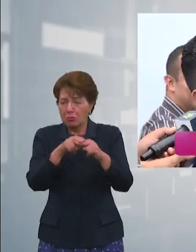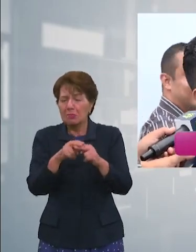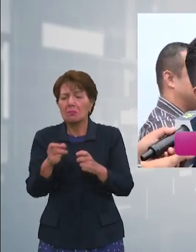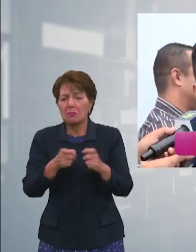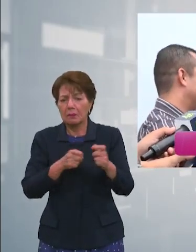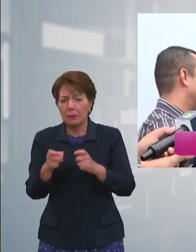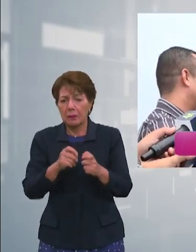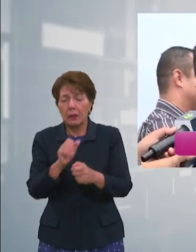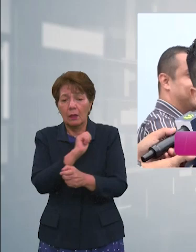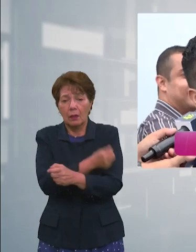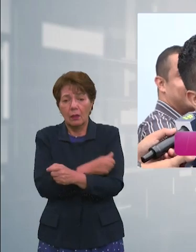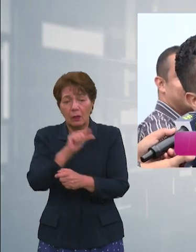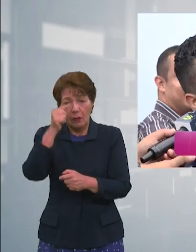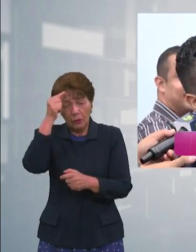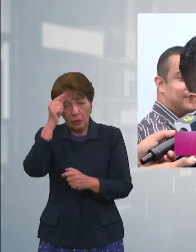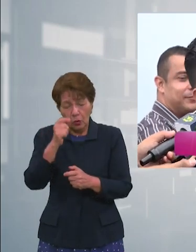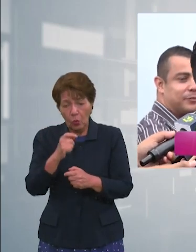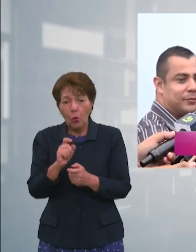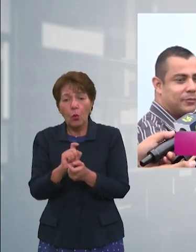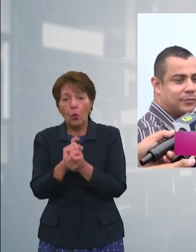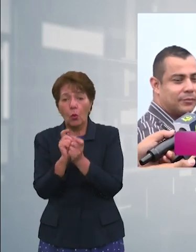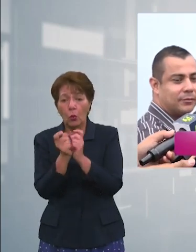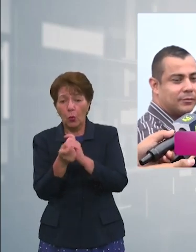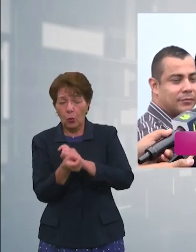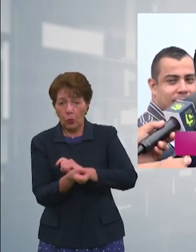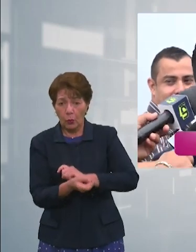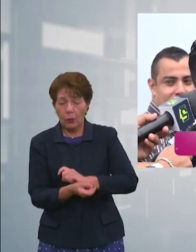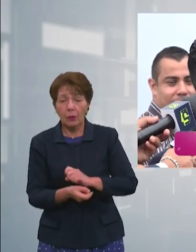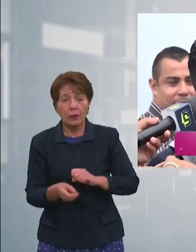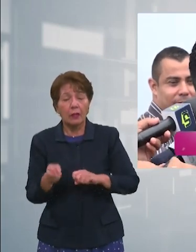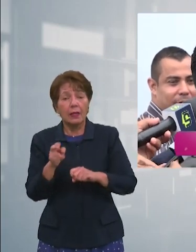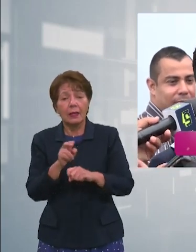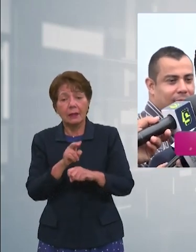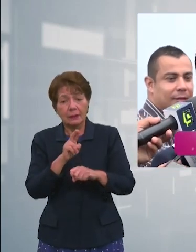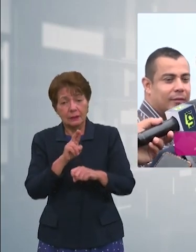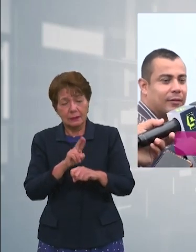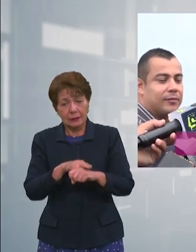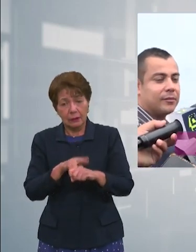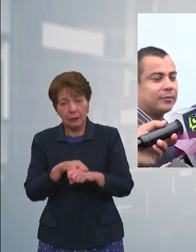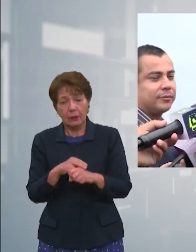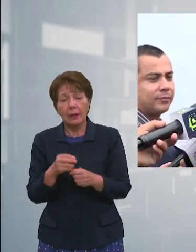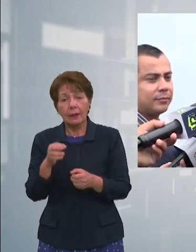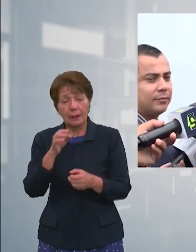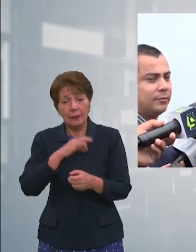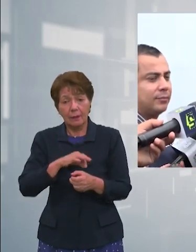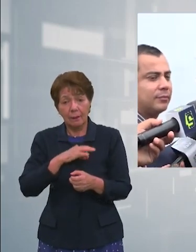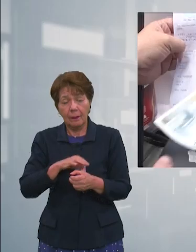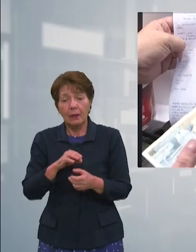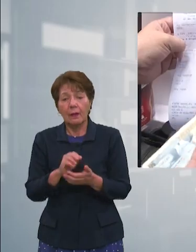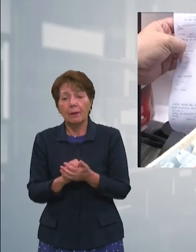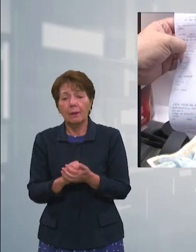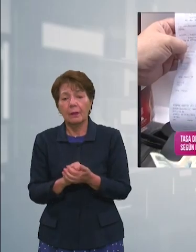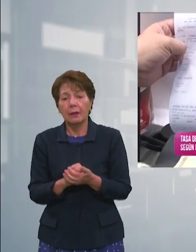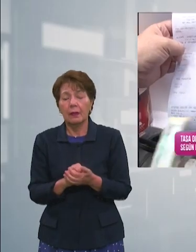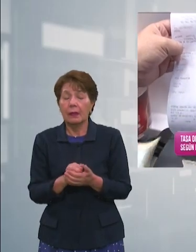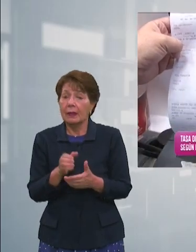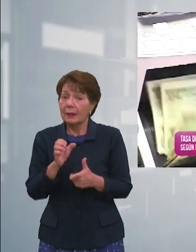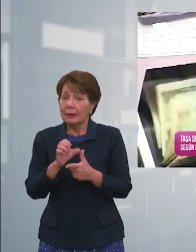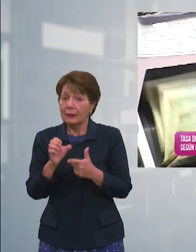haciendo una transición hacia una normalización de la política monetaria y la política cambiaria No cabe duda que esto afectará a la